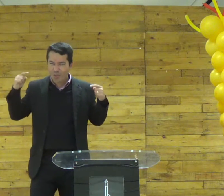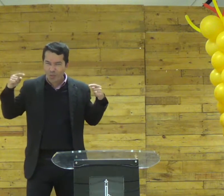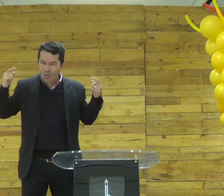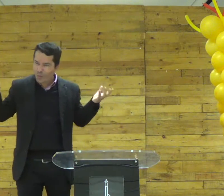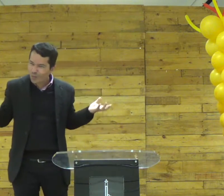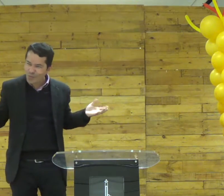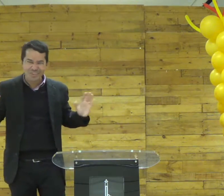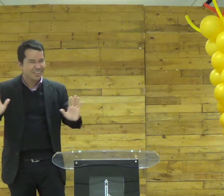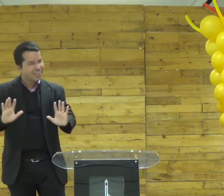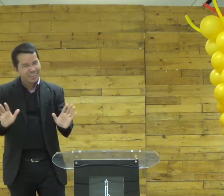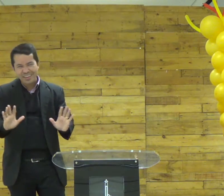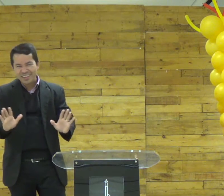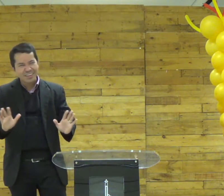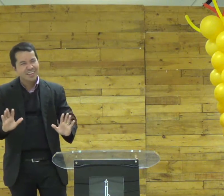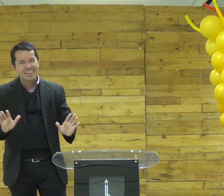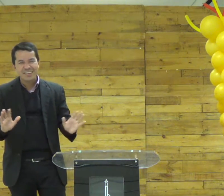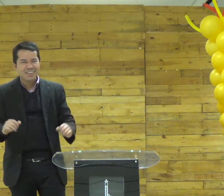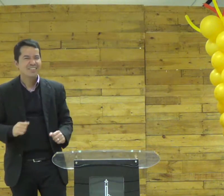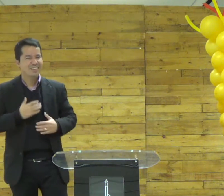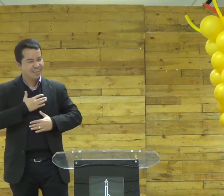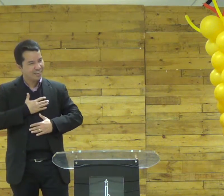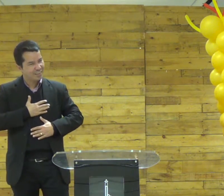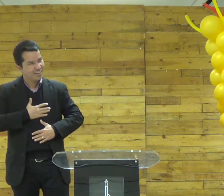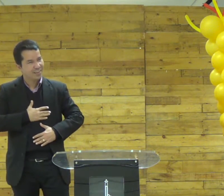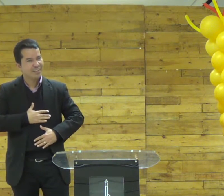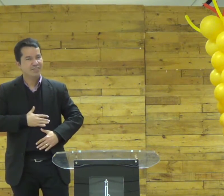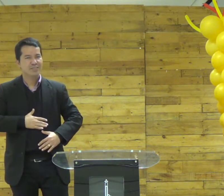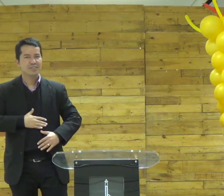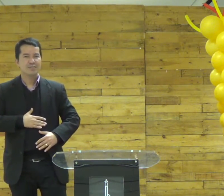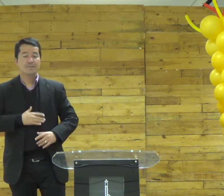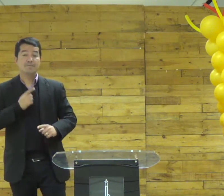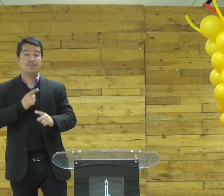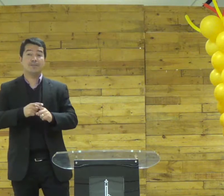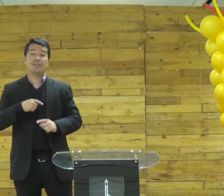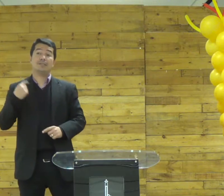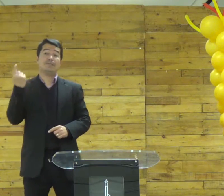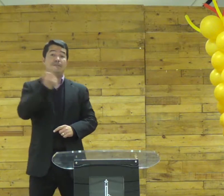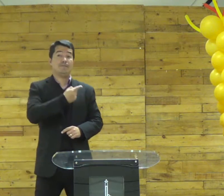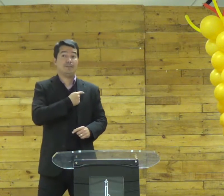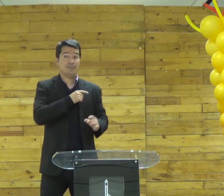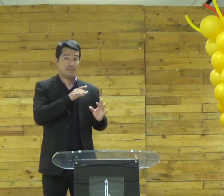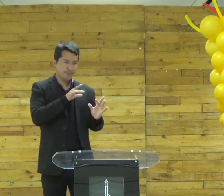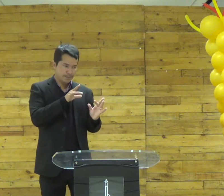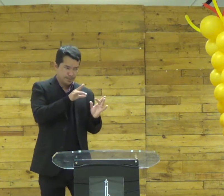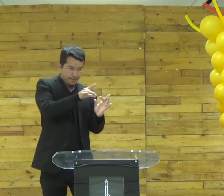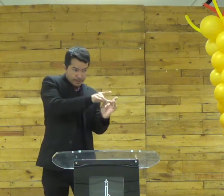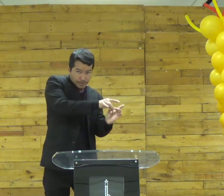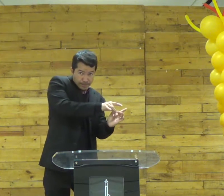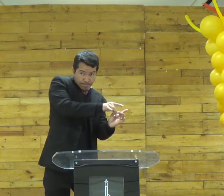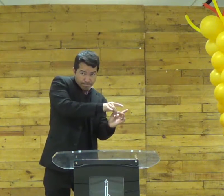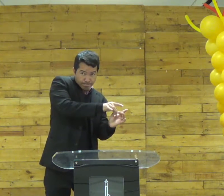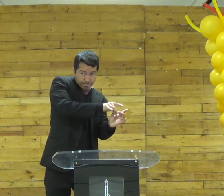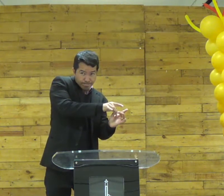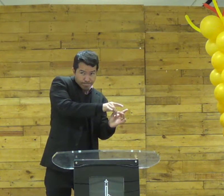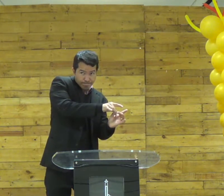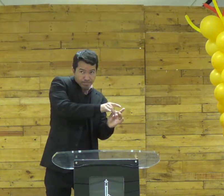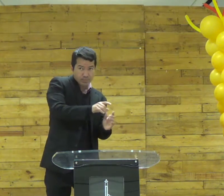preocupa com você você tá doido? Deus sabe das coisas fica tranquilo porque se você anda